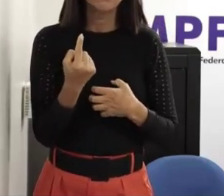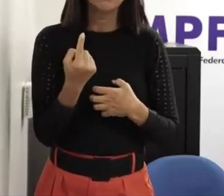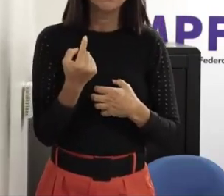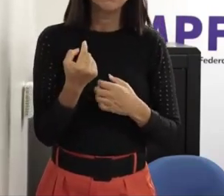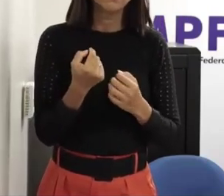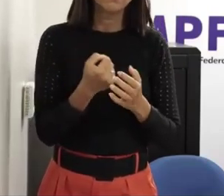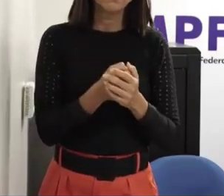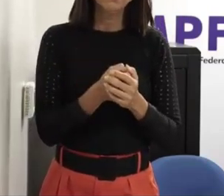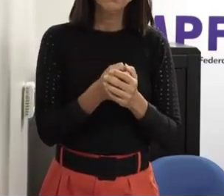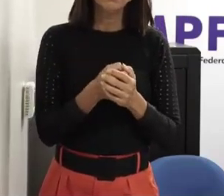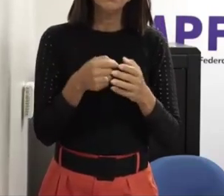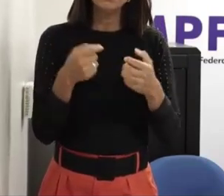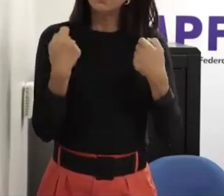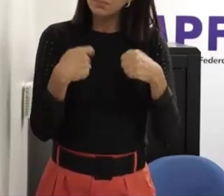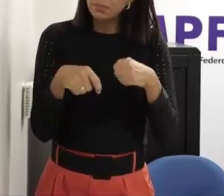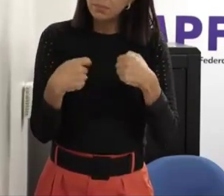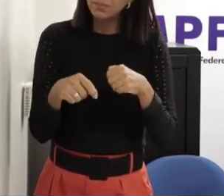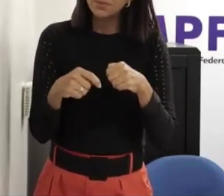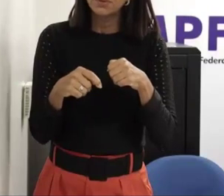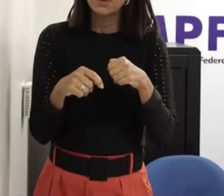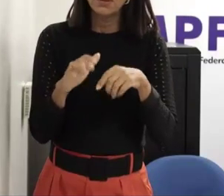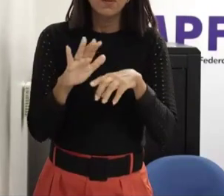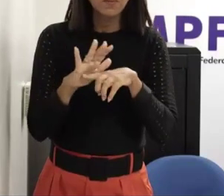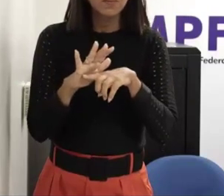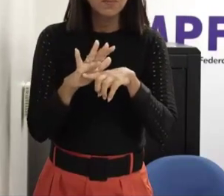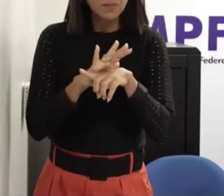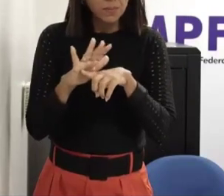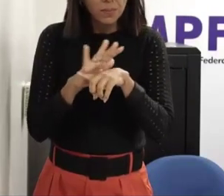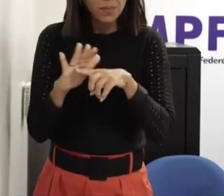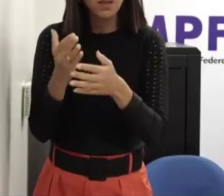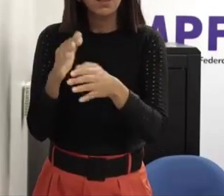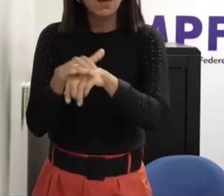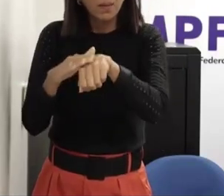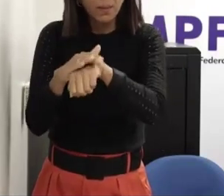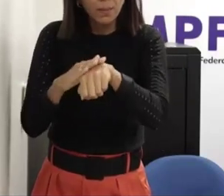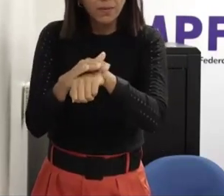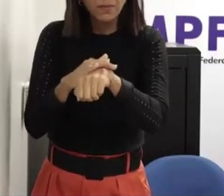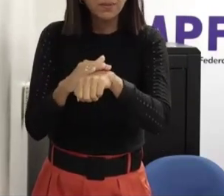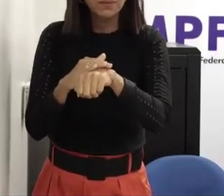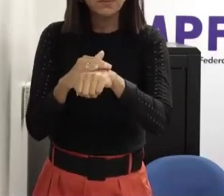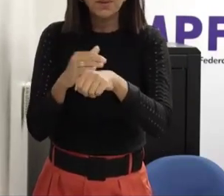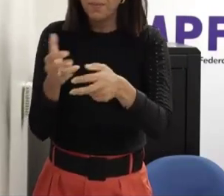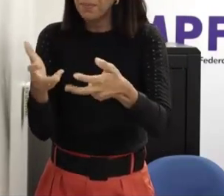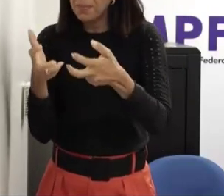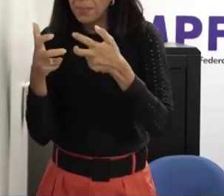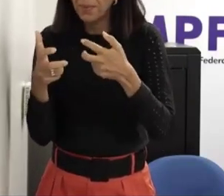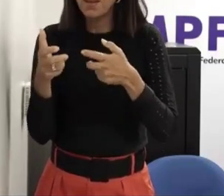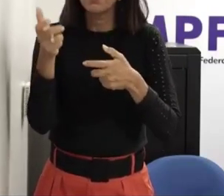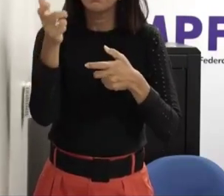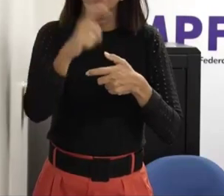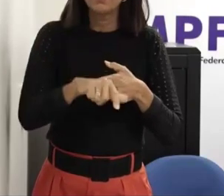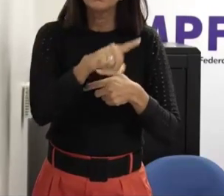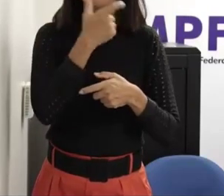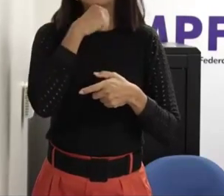que também precisa de uma terapia pros pais porque pra eles é muito difícil também né é